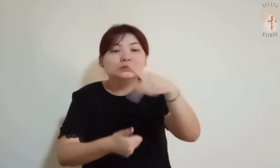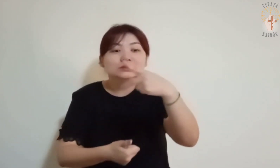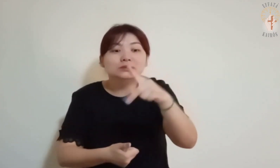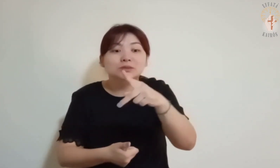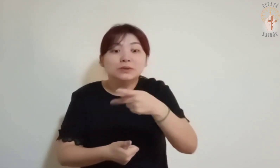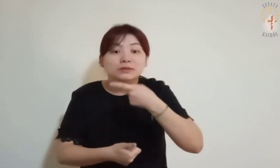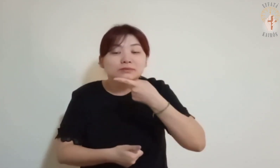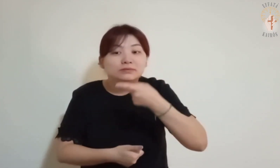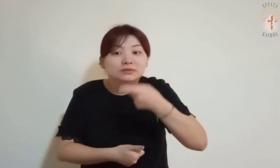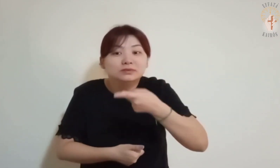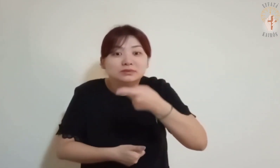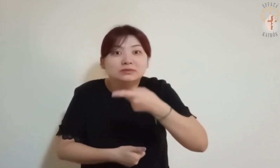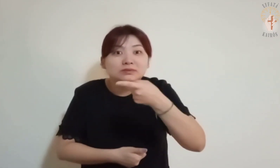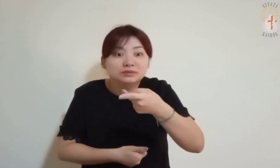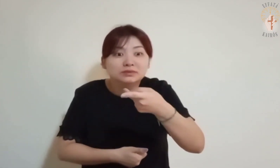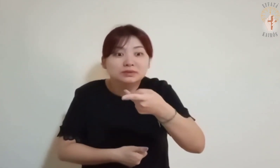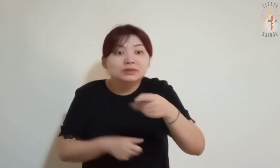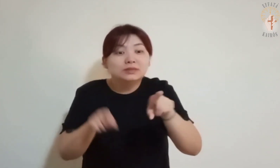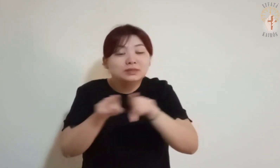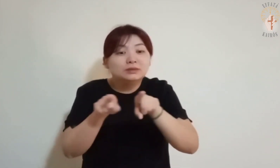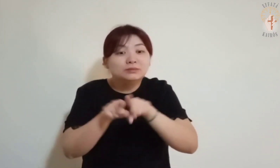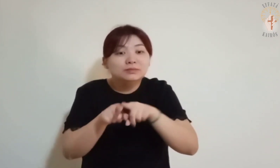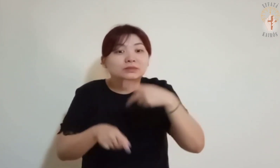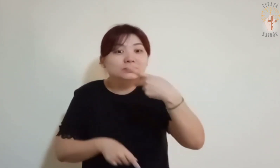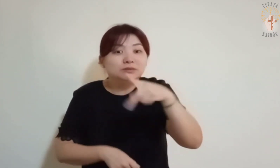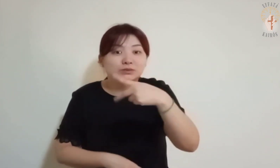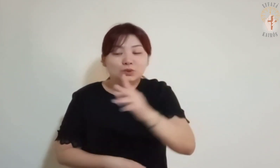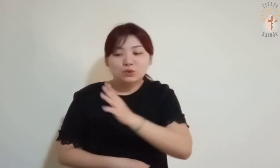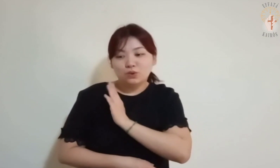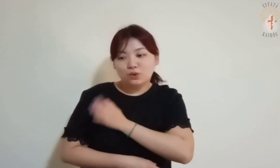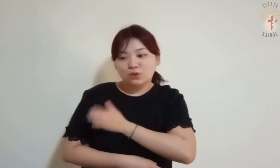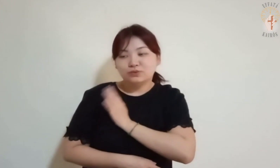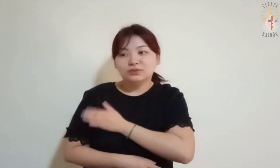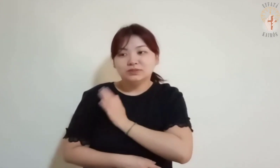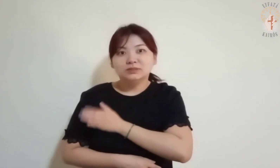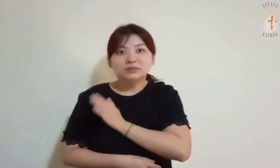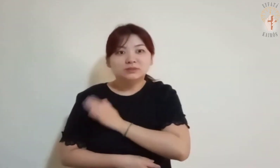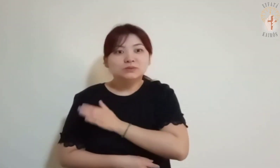perto de ti Em tua boca e em teu coração